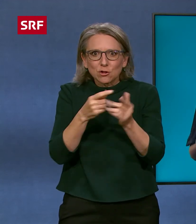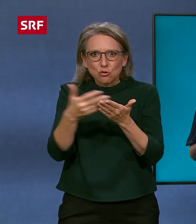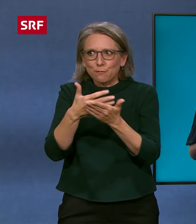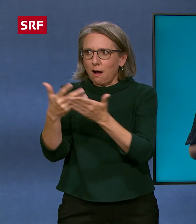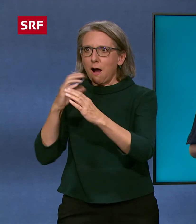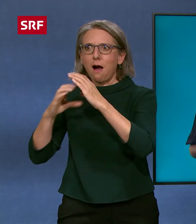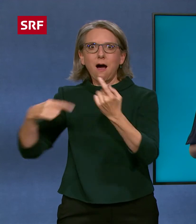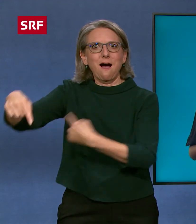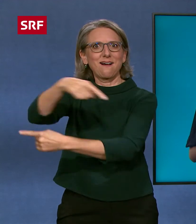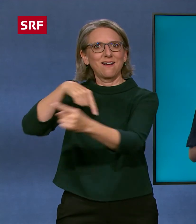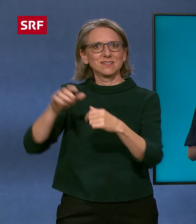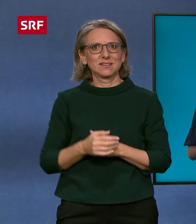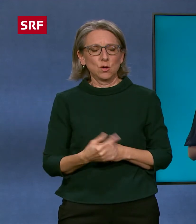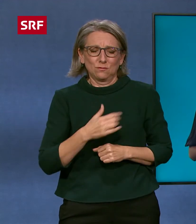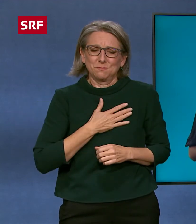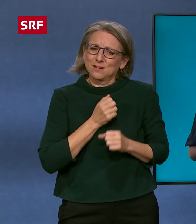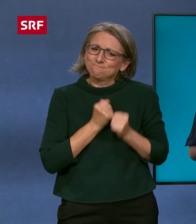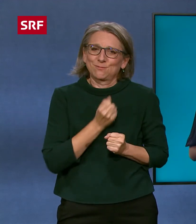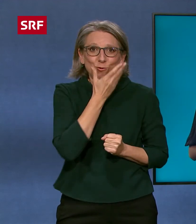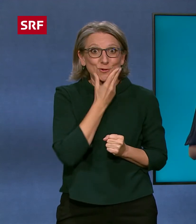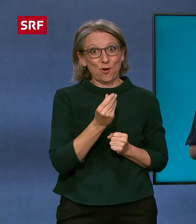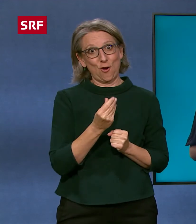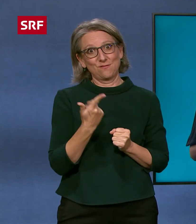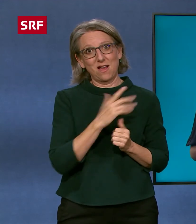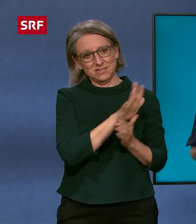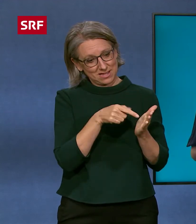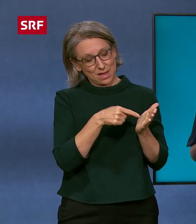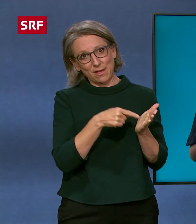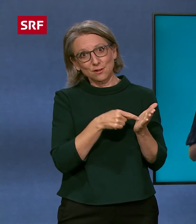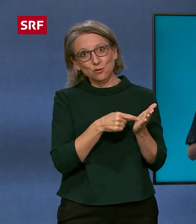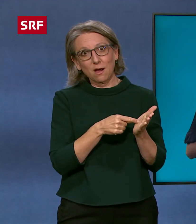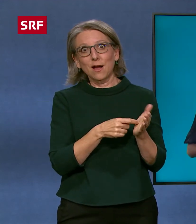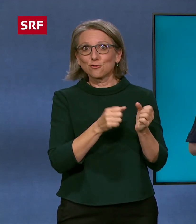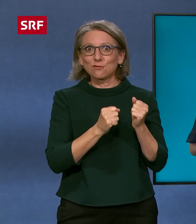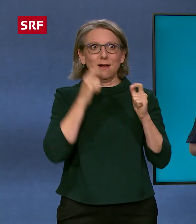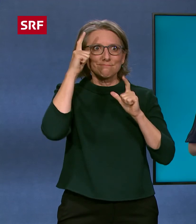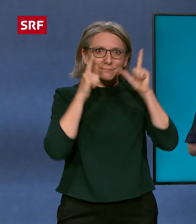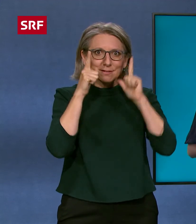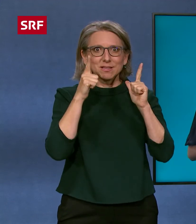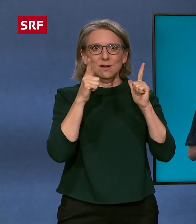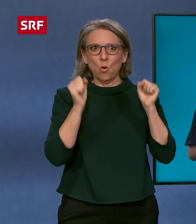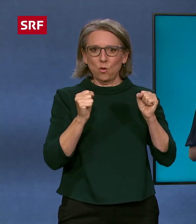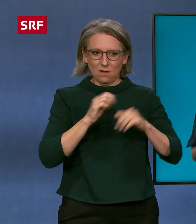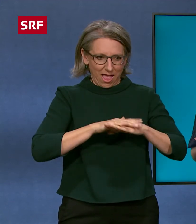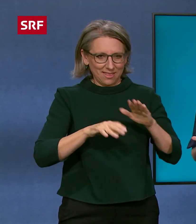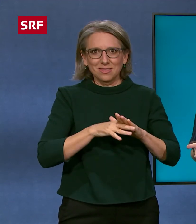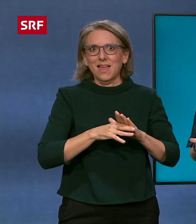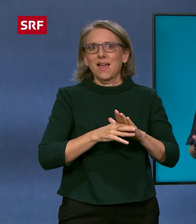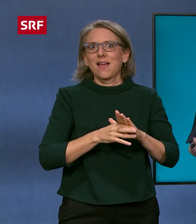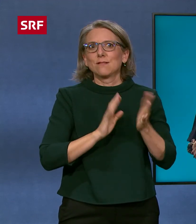persönlich sehr schön finde an der Gebärdensprache ist, dass man ganz fest mit dem Gesichtsausdruck und mit den Händen arbeitet. Und vor allem auch, dass man sich